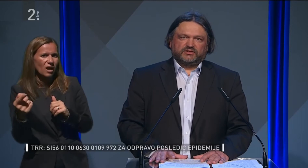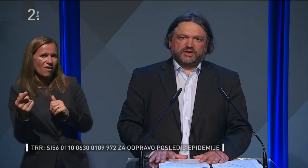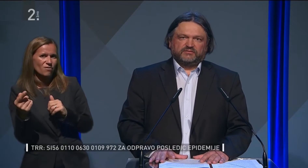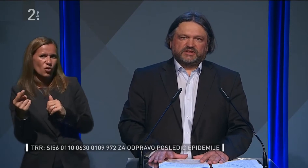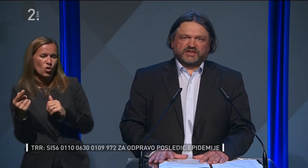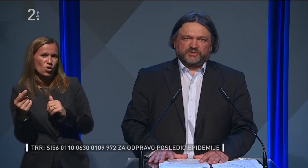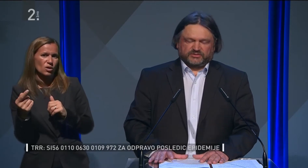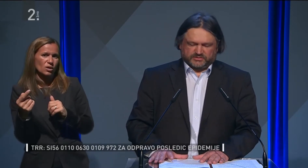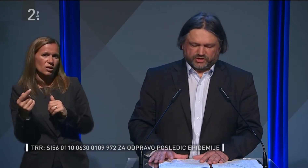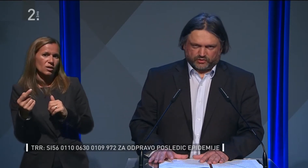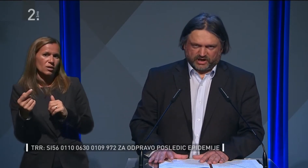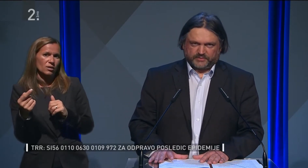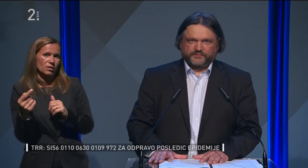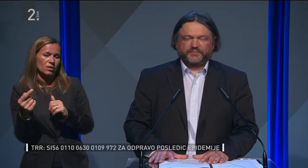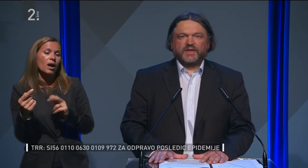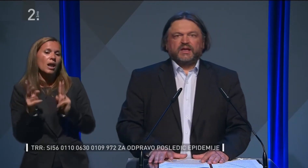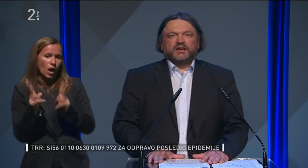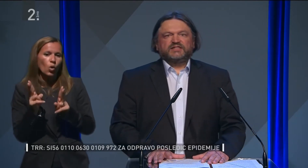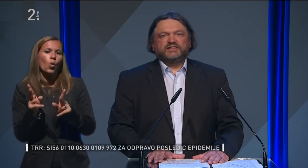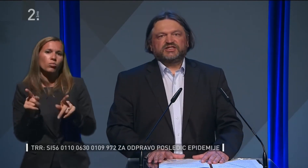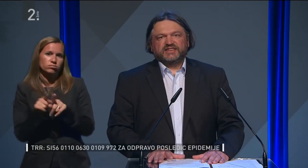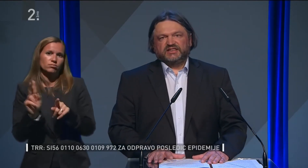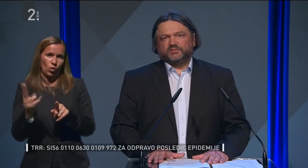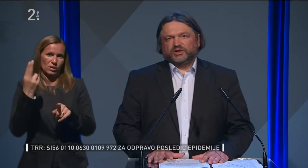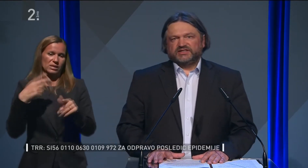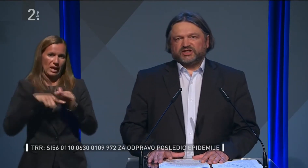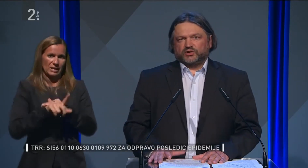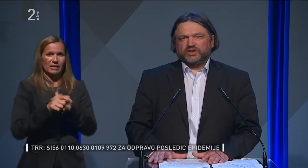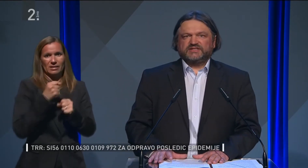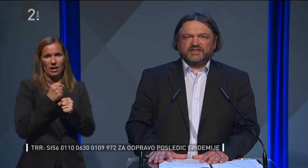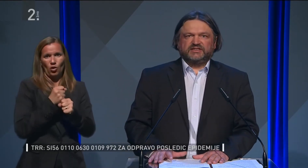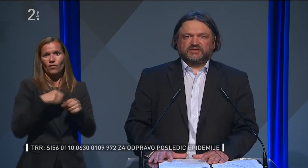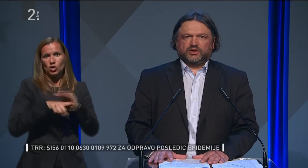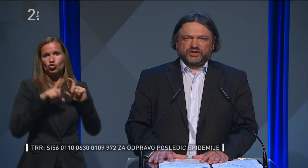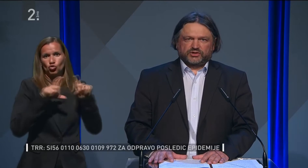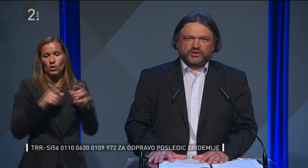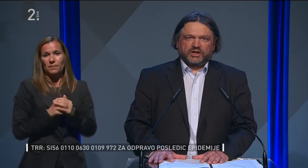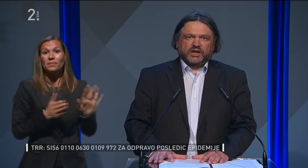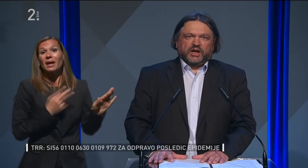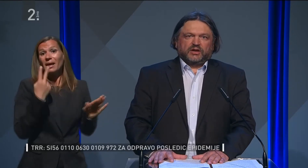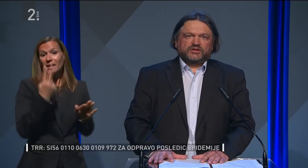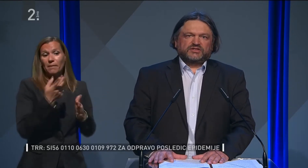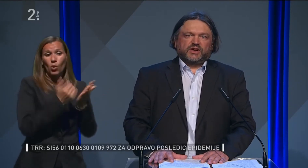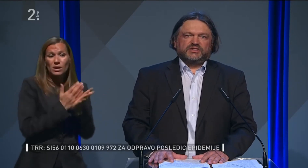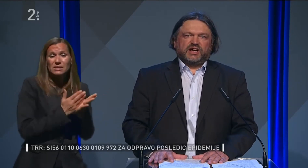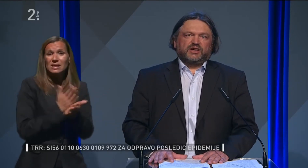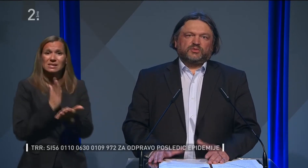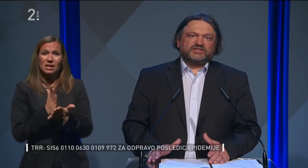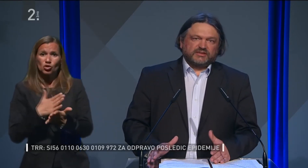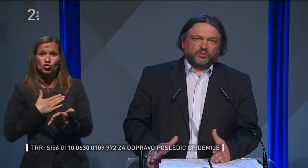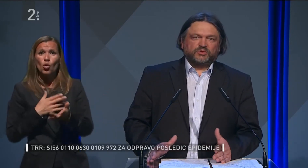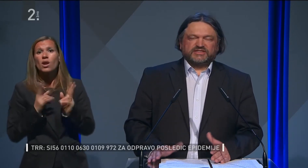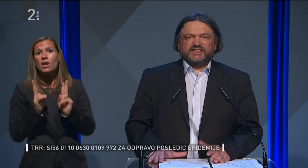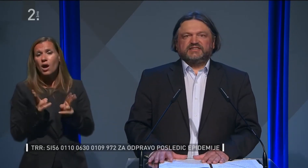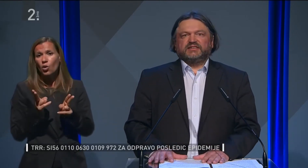izobraževanje torej v samih šolah. Kar se tiče srednjih poklicnih šol in srednjih strokovnih šol, lahko za svoje dijake